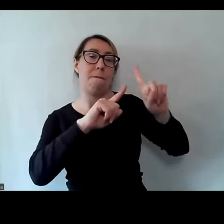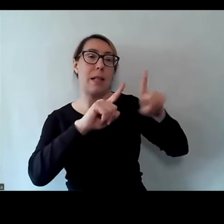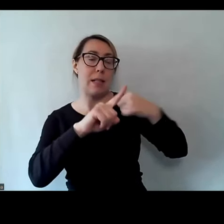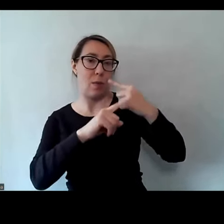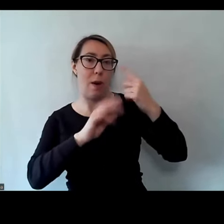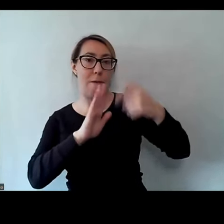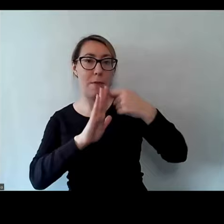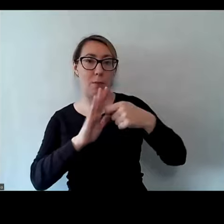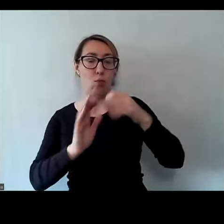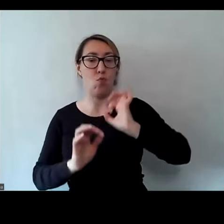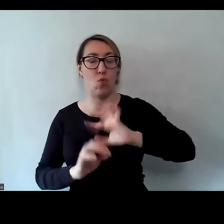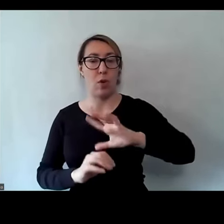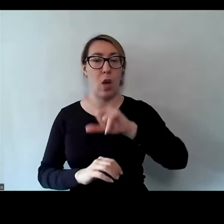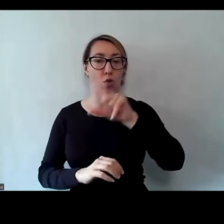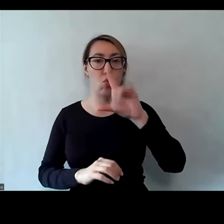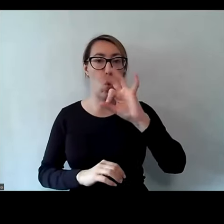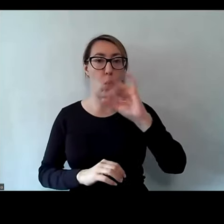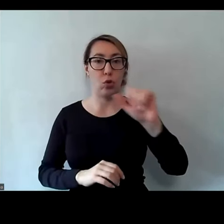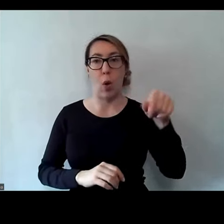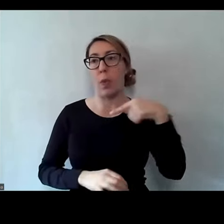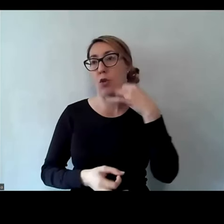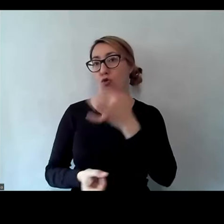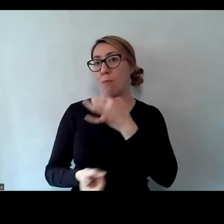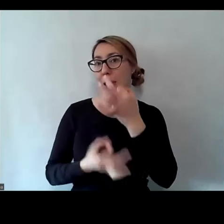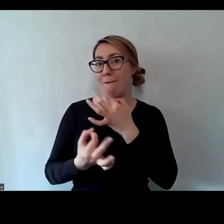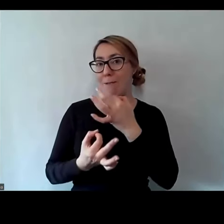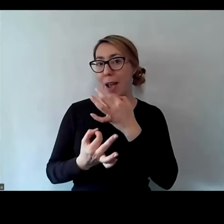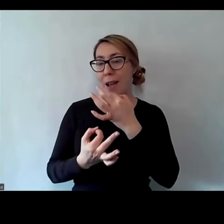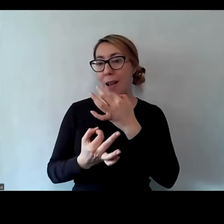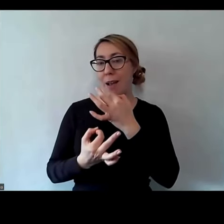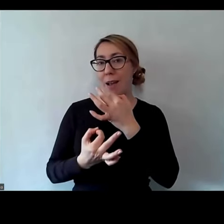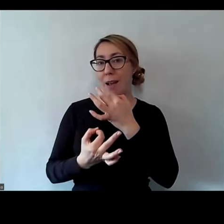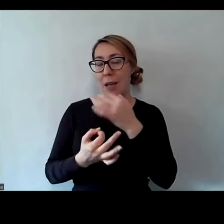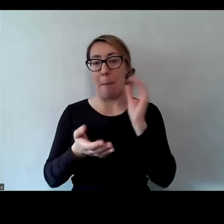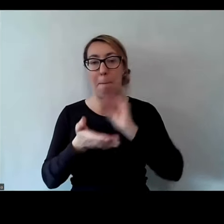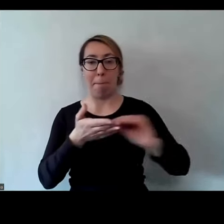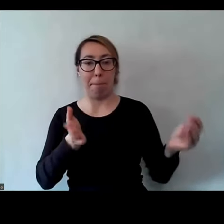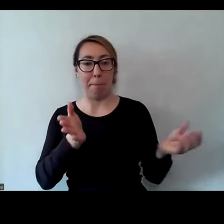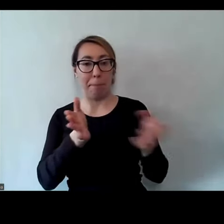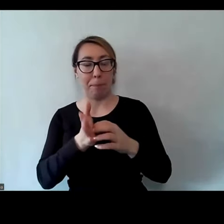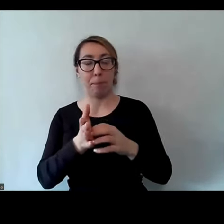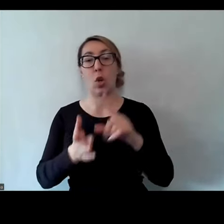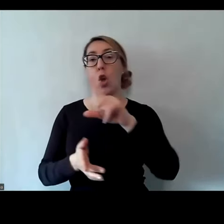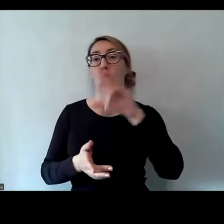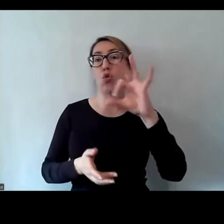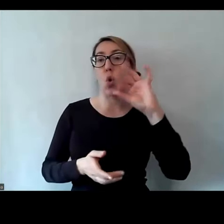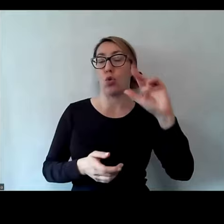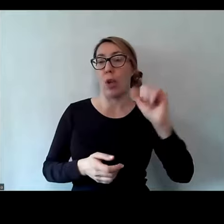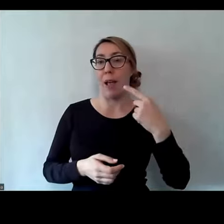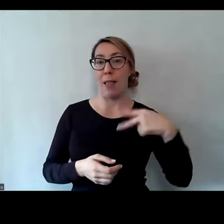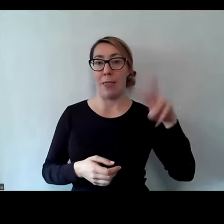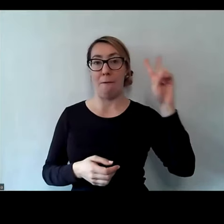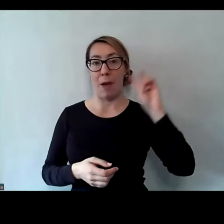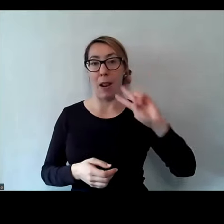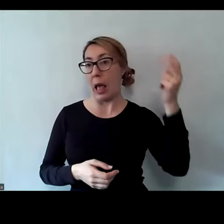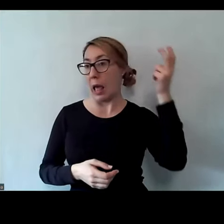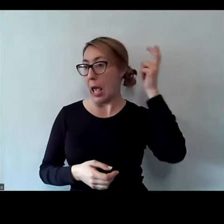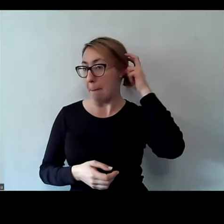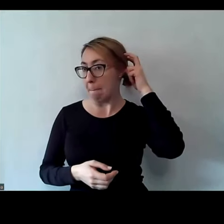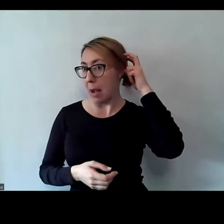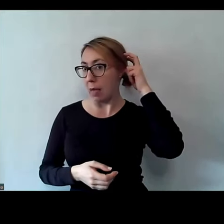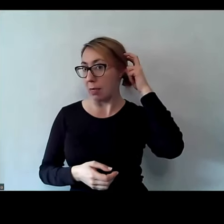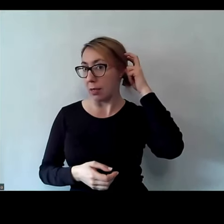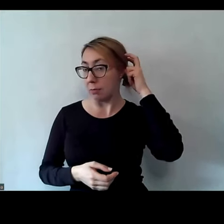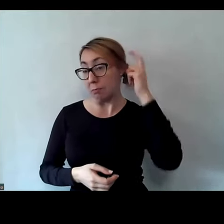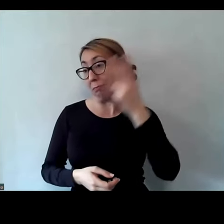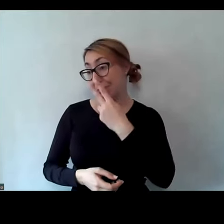córeczką Zosią, która śpiewa i pisze tak. Zosia, dwa lata temu dostała implant ślimakowy.